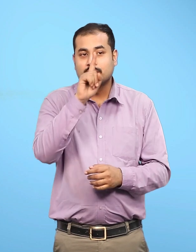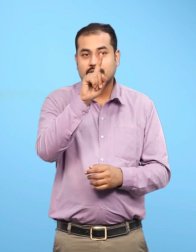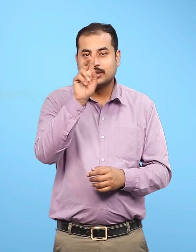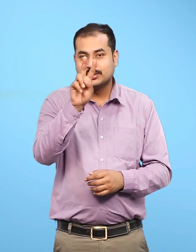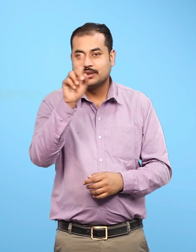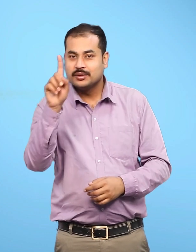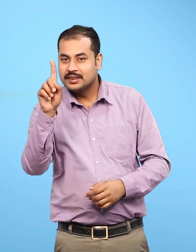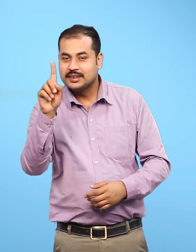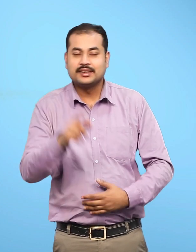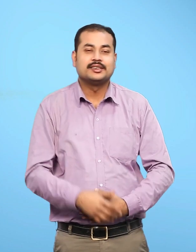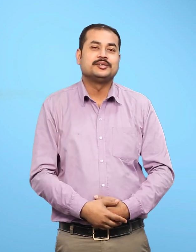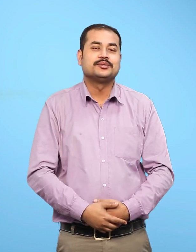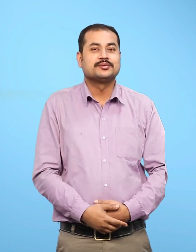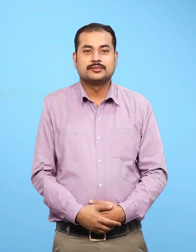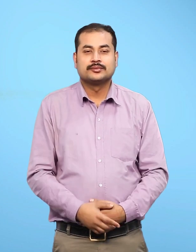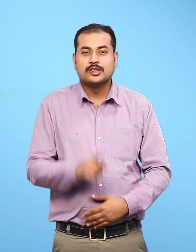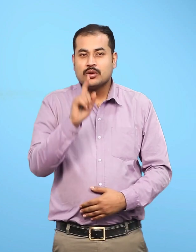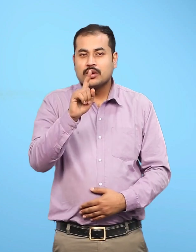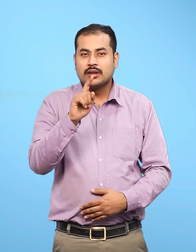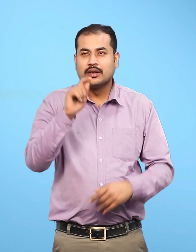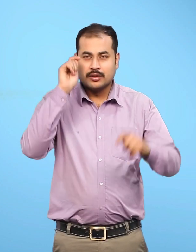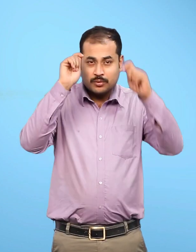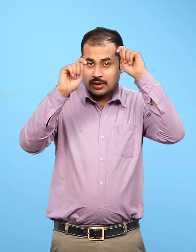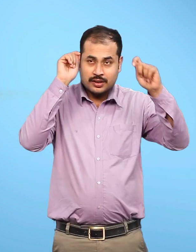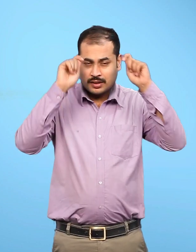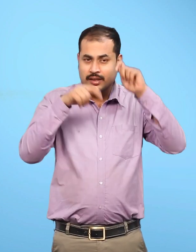एक सो इकीस एक क्रिया कलाप